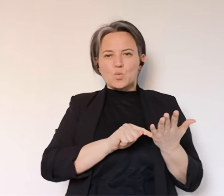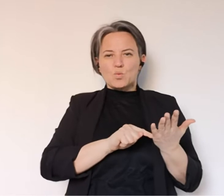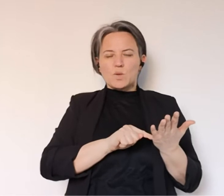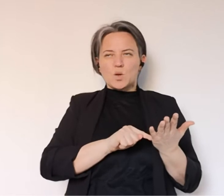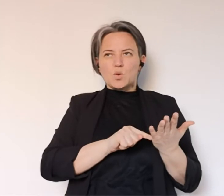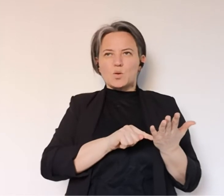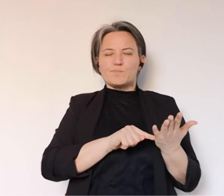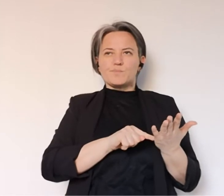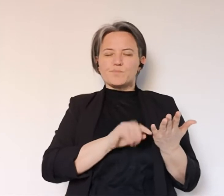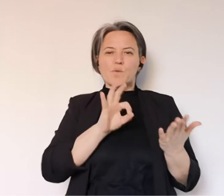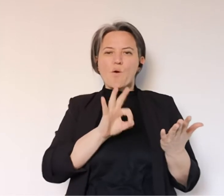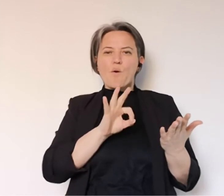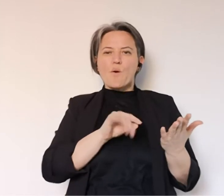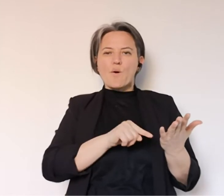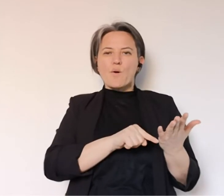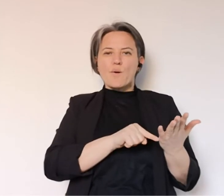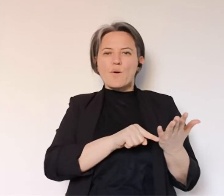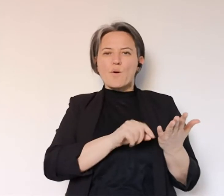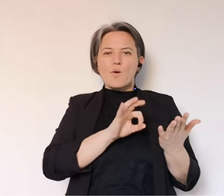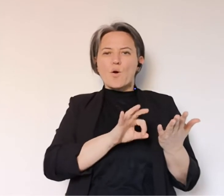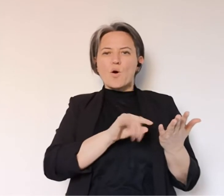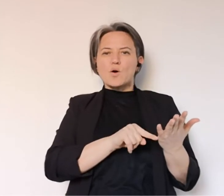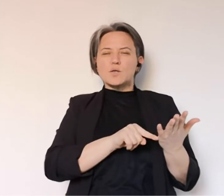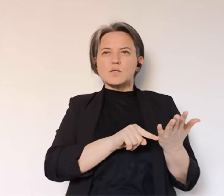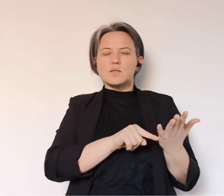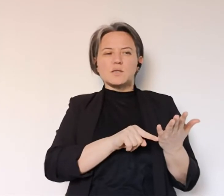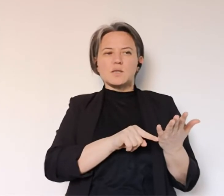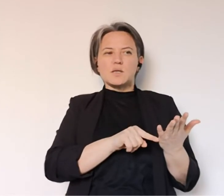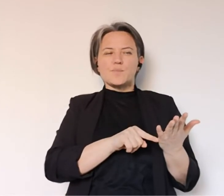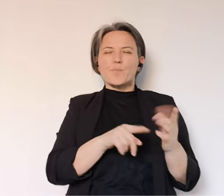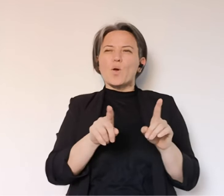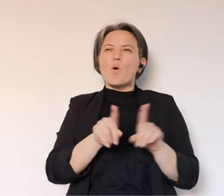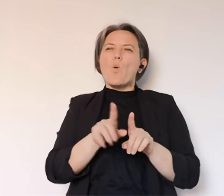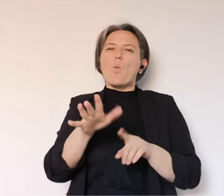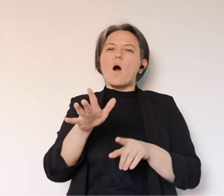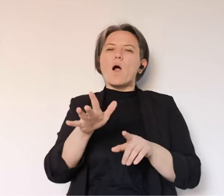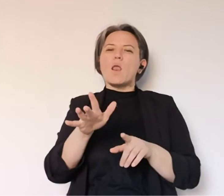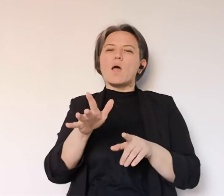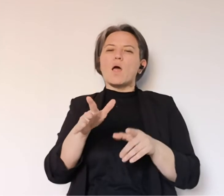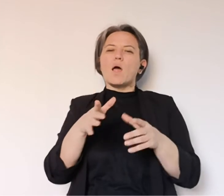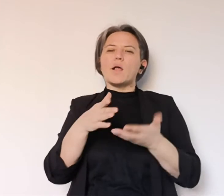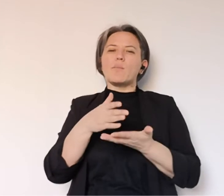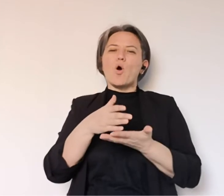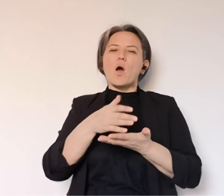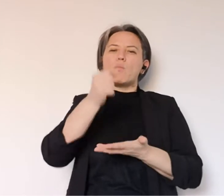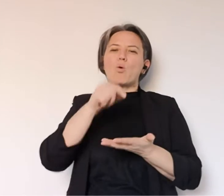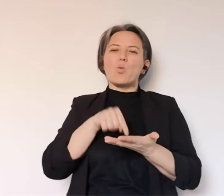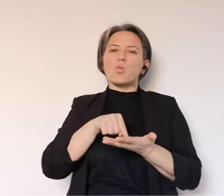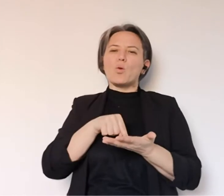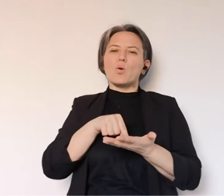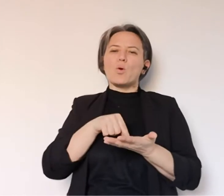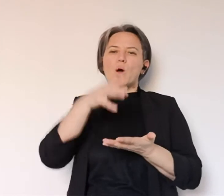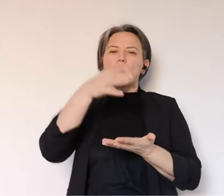trovarsi con un dato che arriva, diciamo così, come quando c un butto intoppato,